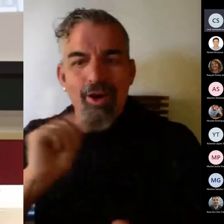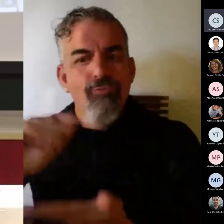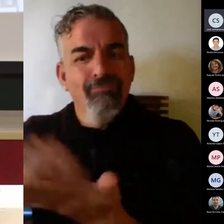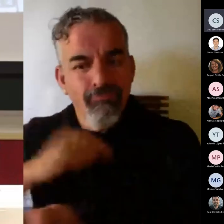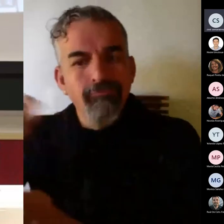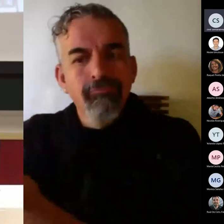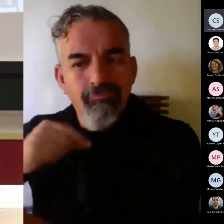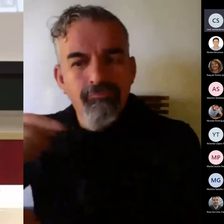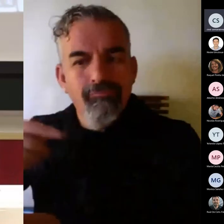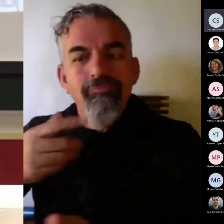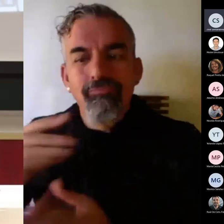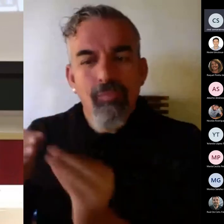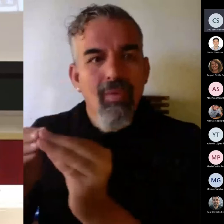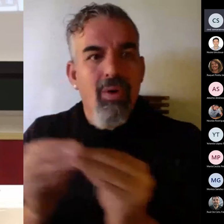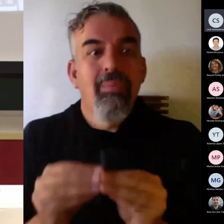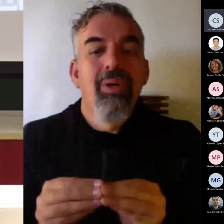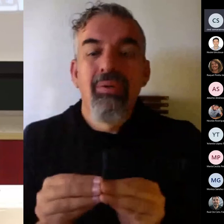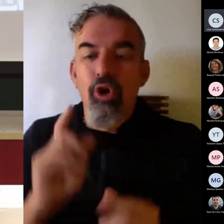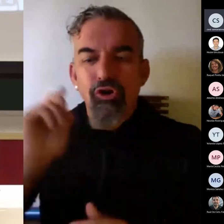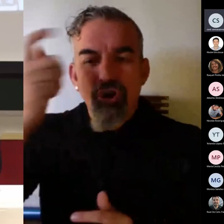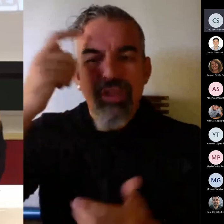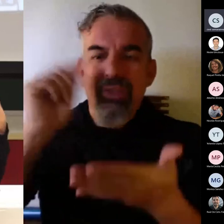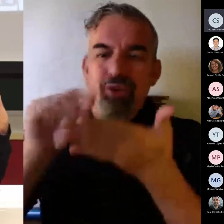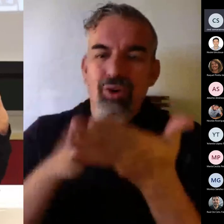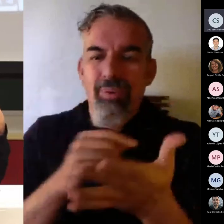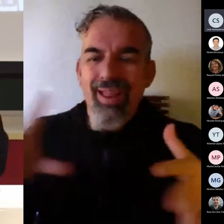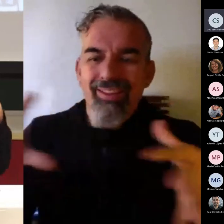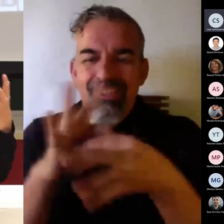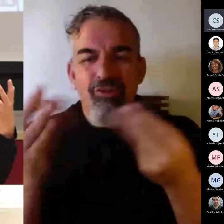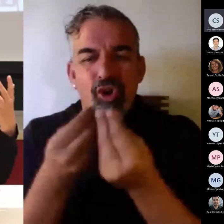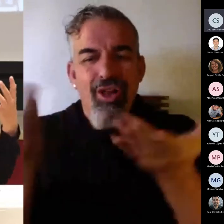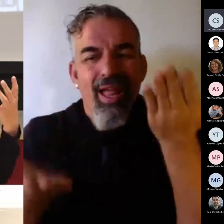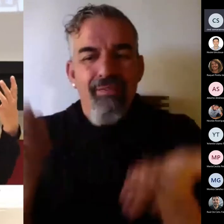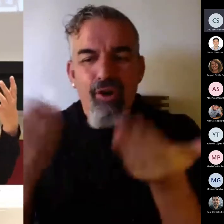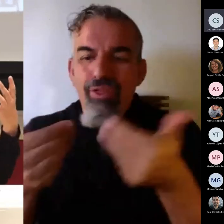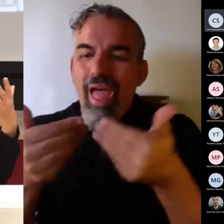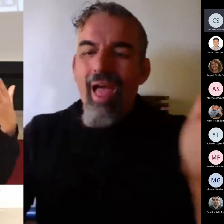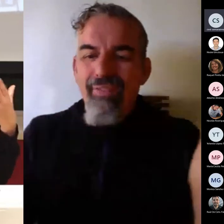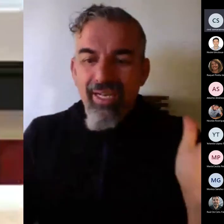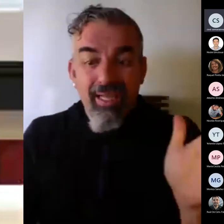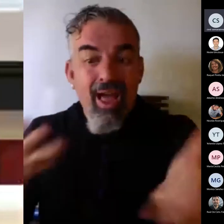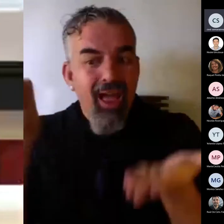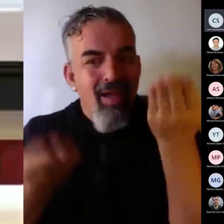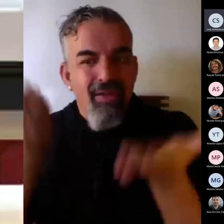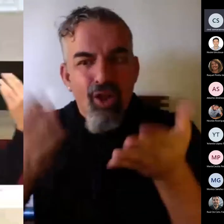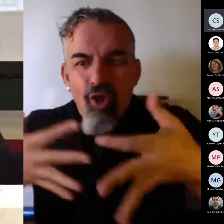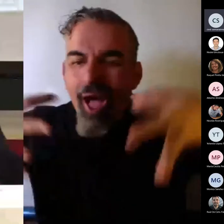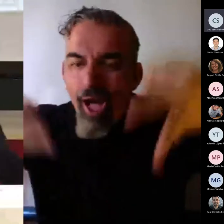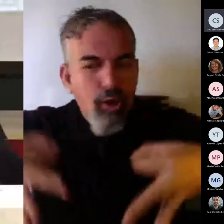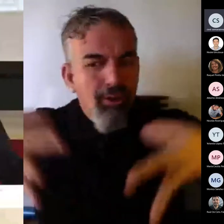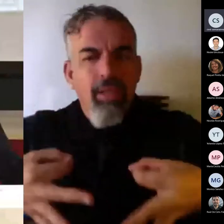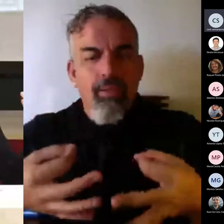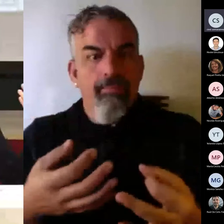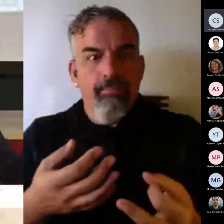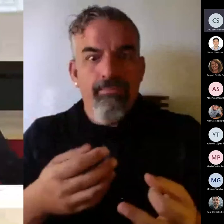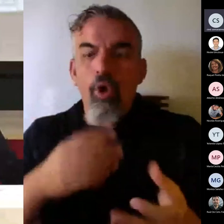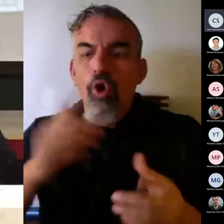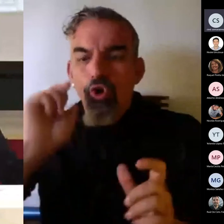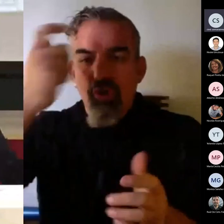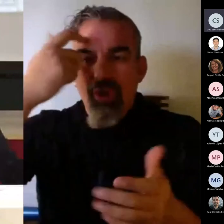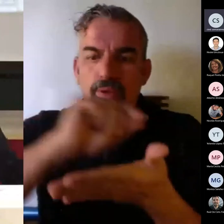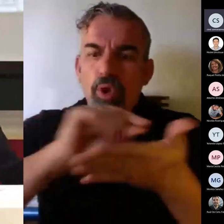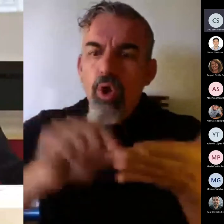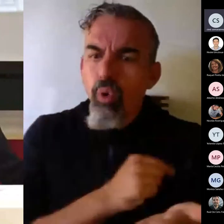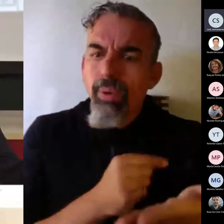está alineado con un tipo de evaluación, con un tipo de evaluación abierta, un tipo de evaluación auténtica y está perfectamente alineado, debiera estar